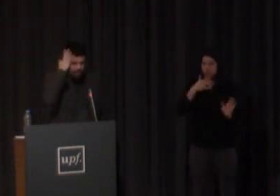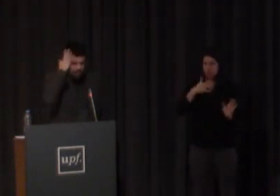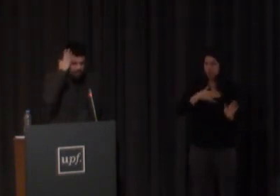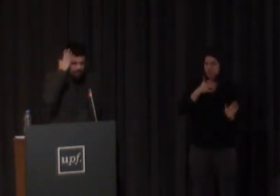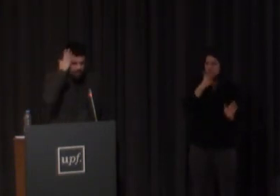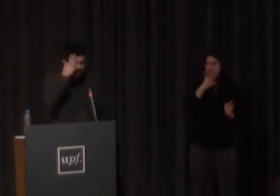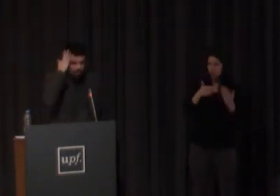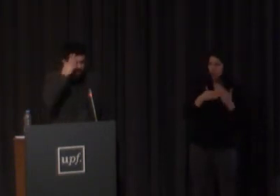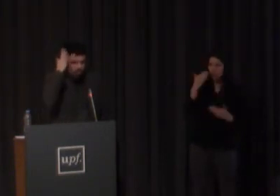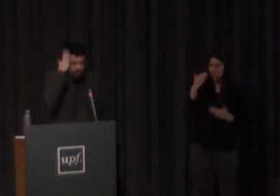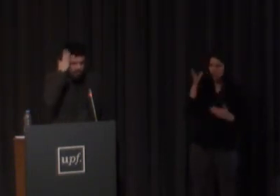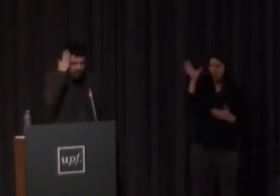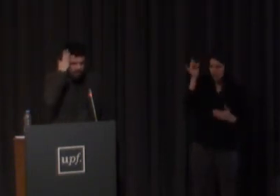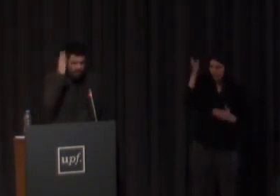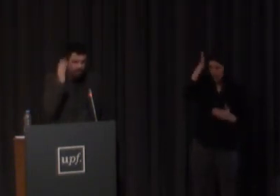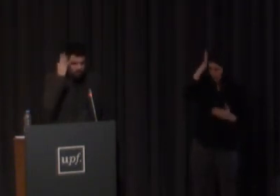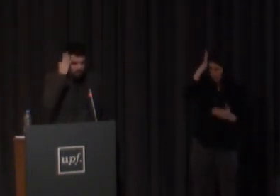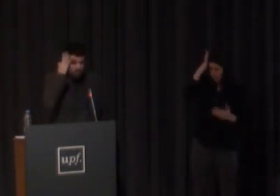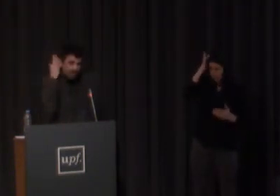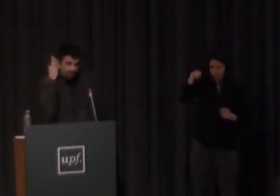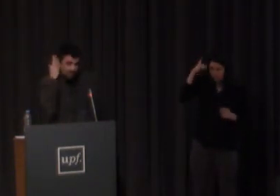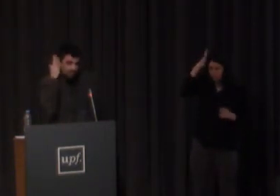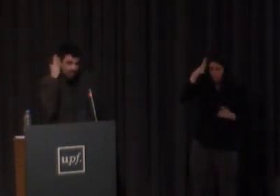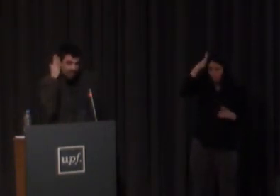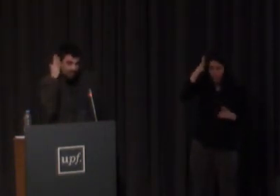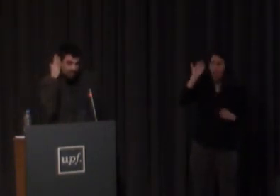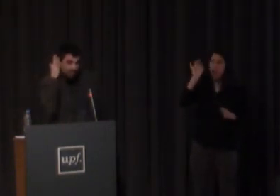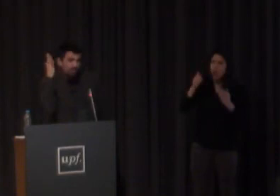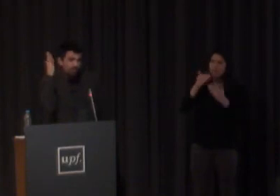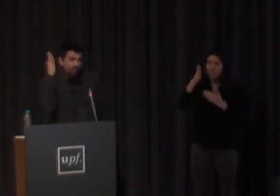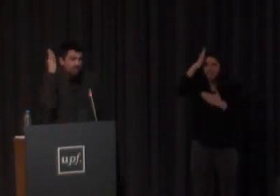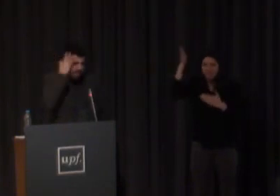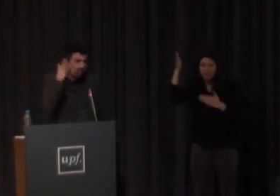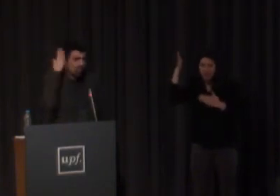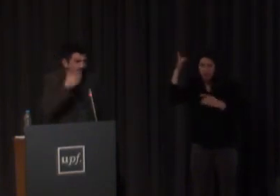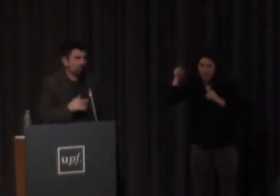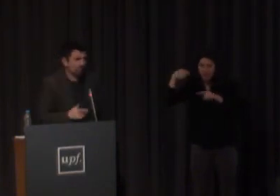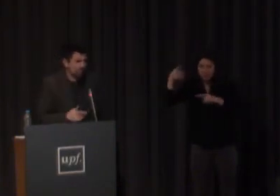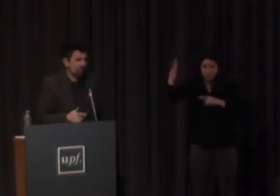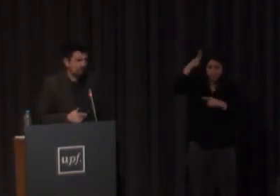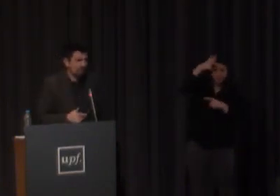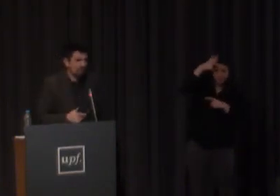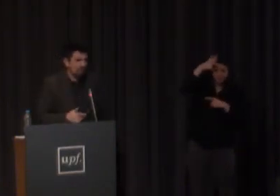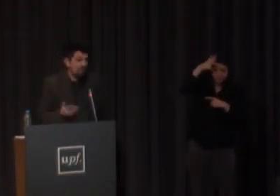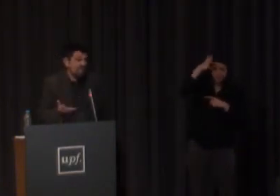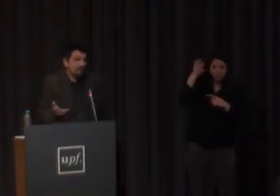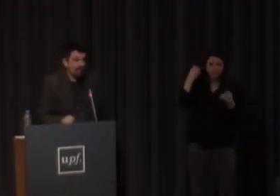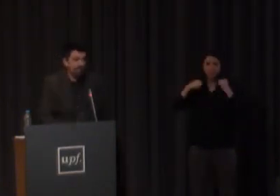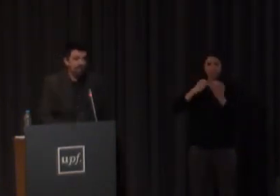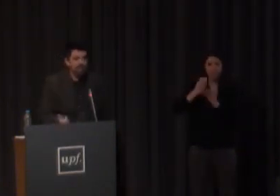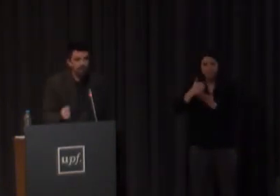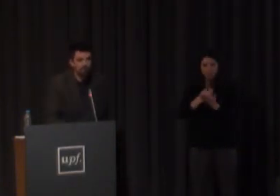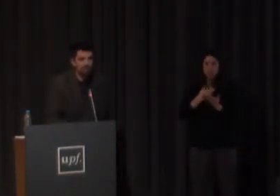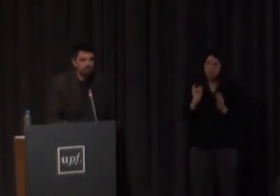pegado aquí y luego se mueve o empieza un poco separado y luego va en contacto y se mueve y se